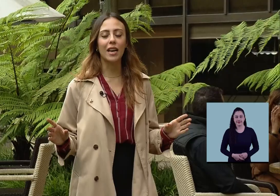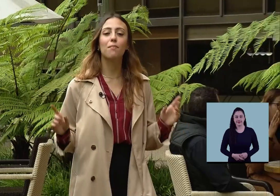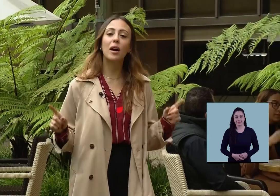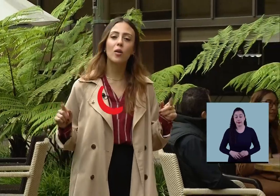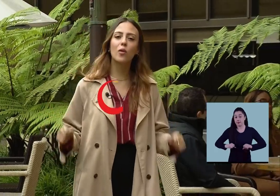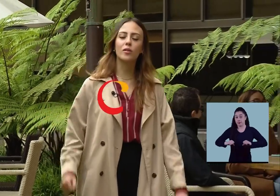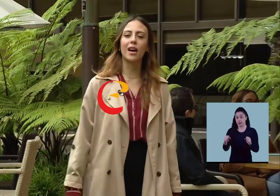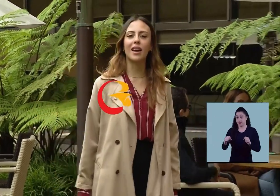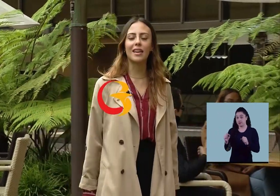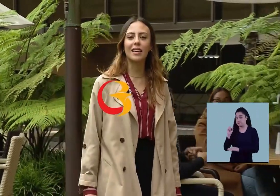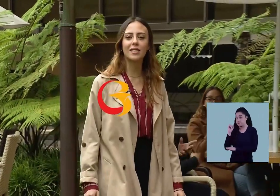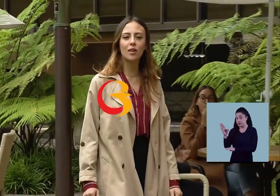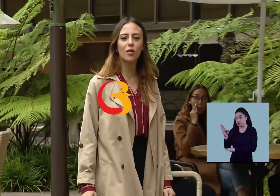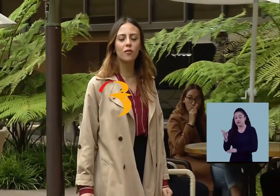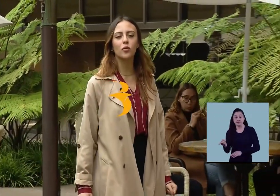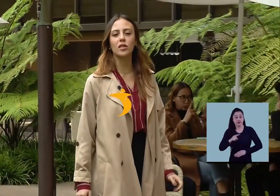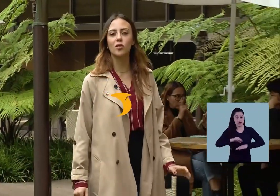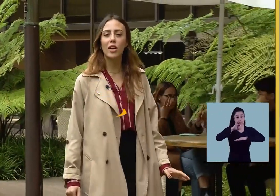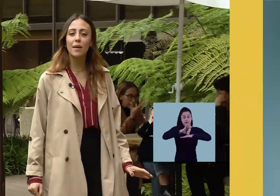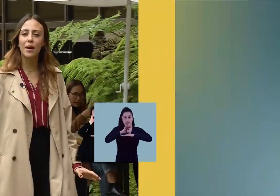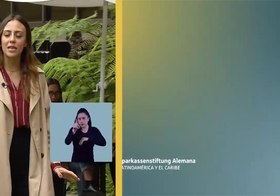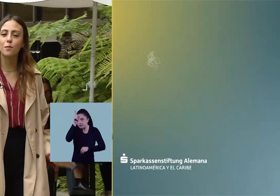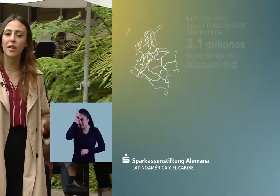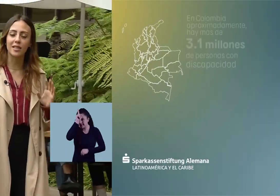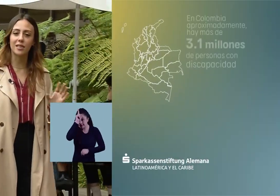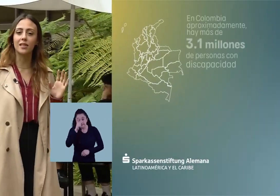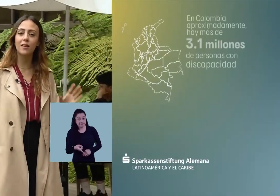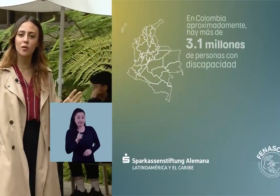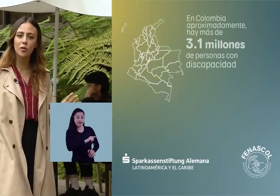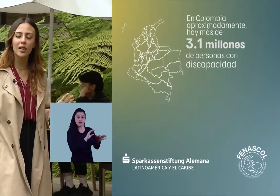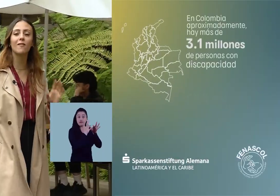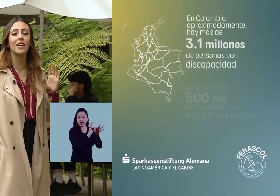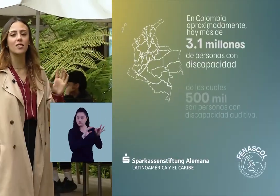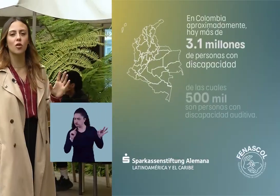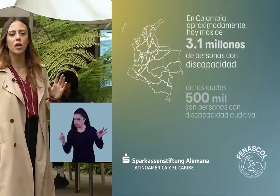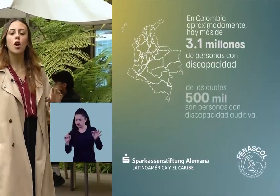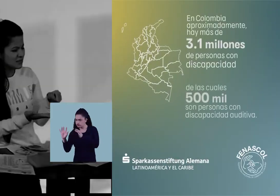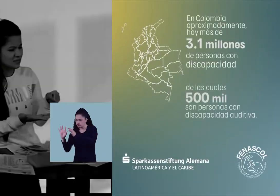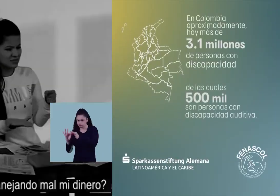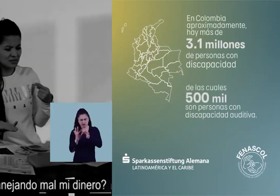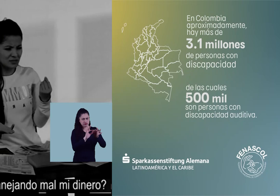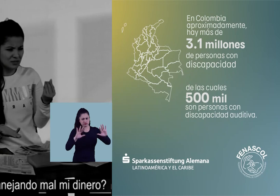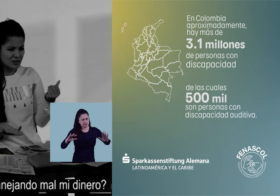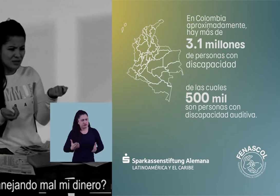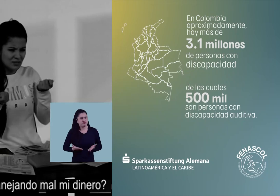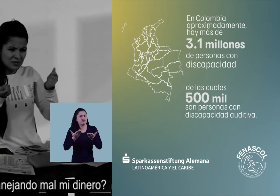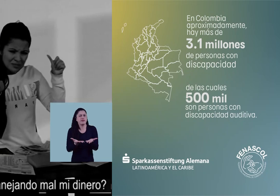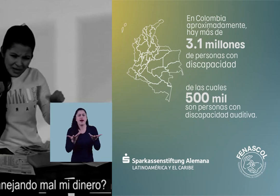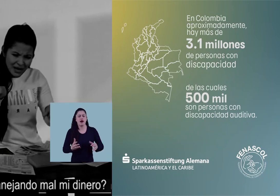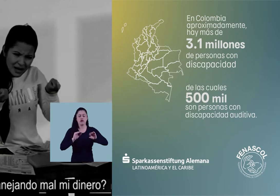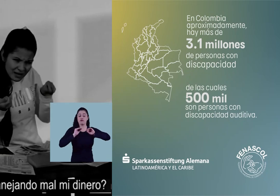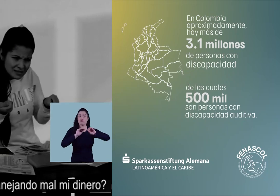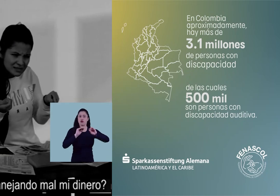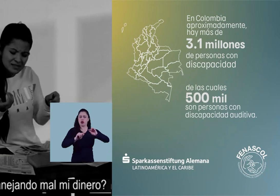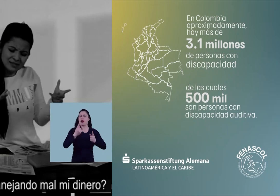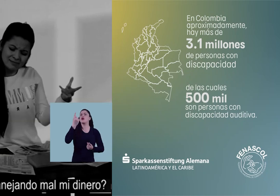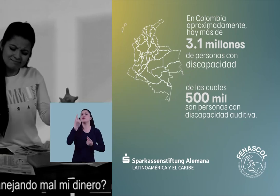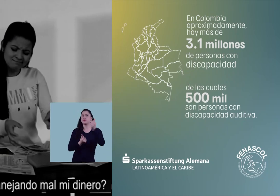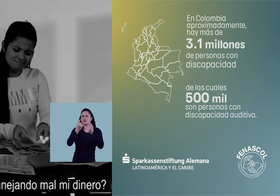El Banco de Bogotá, en alianza con la fundación alemana Sparkasten Tiftung y Fenascol, hoy lanzan un programa de educación financiera para sordos.